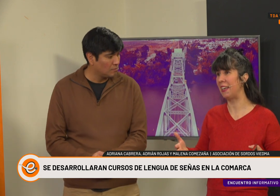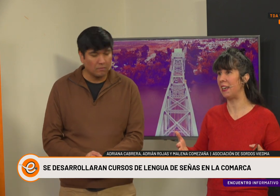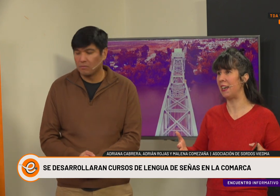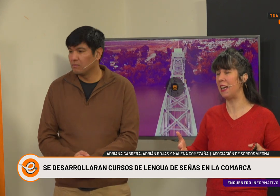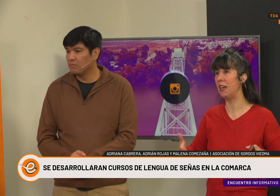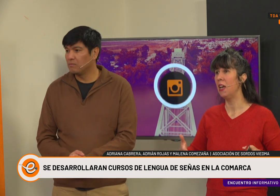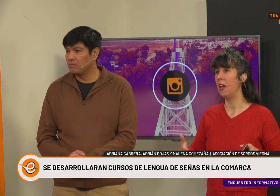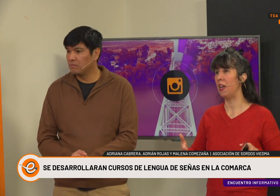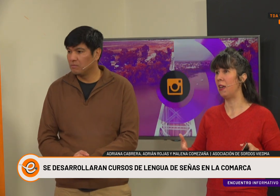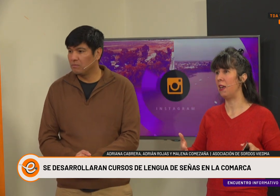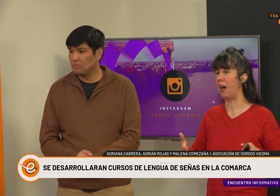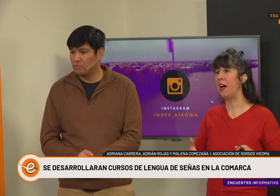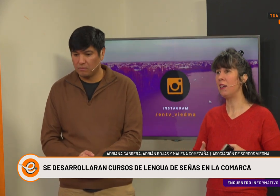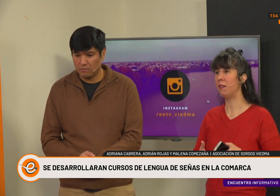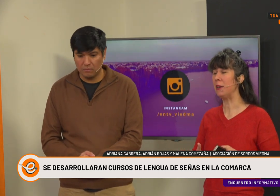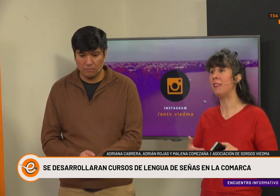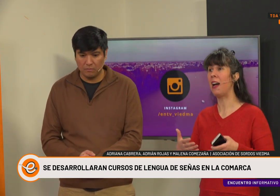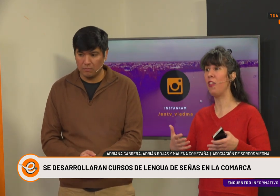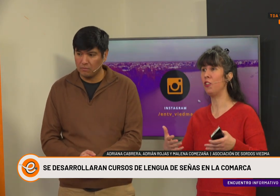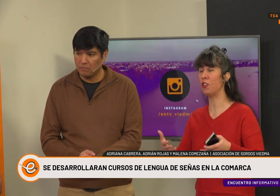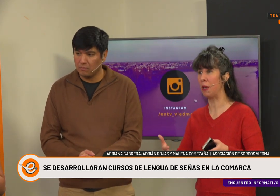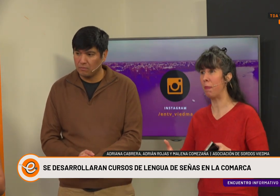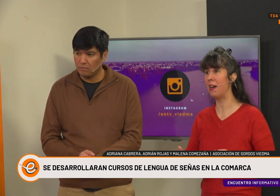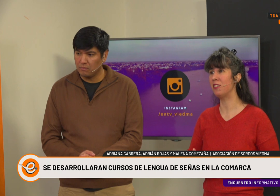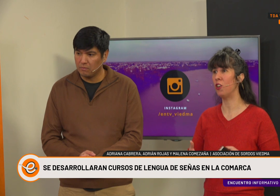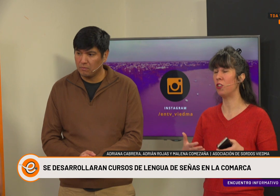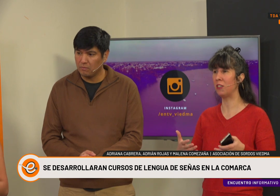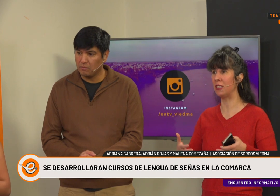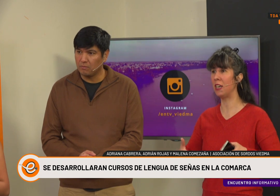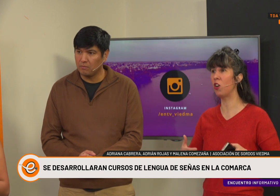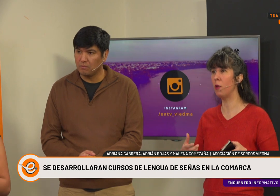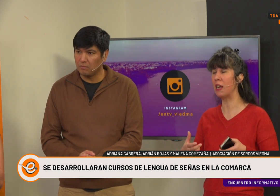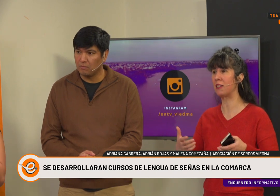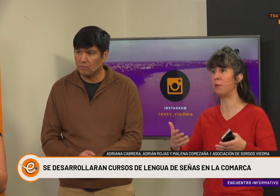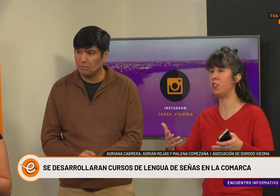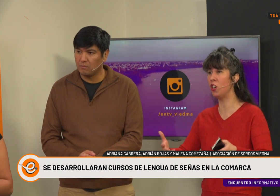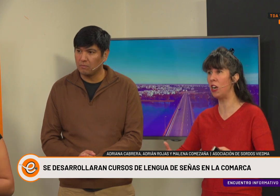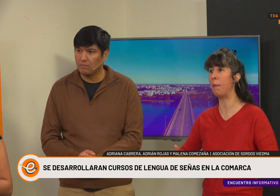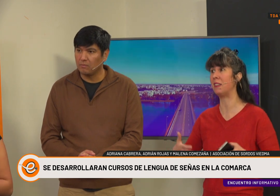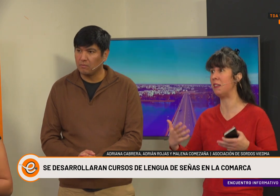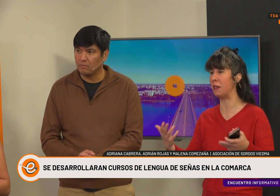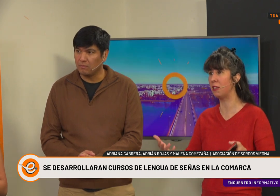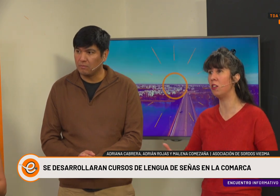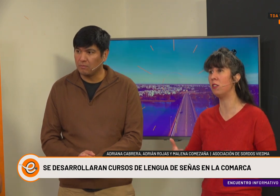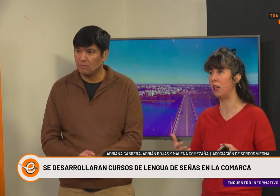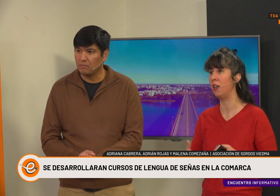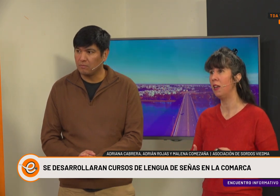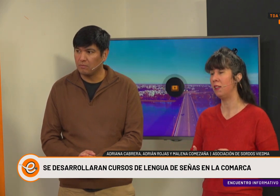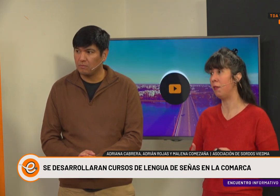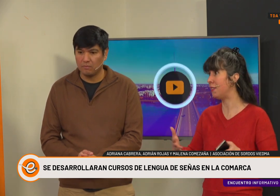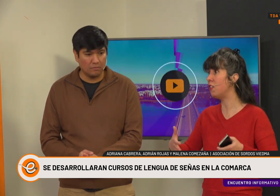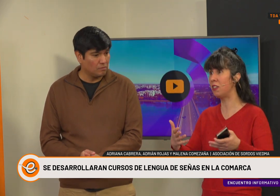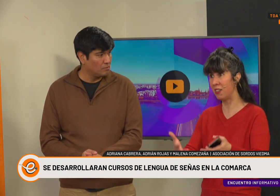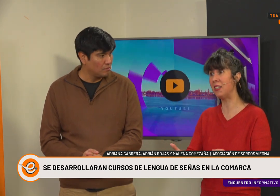en general? ¿Han brindado otros espacios, otros talleres? ¿Cómo es la recepción, la participación de